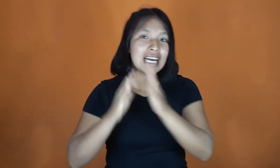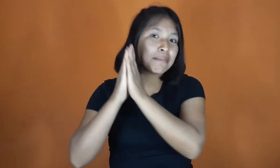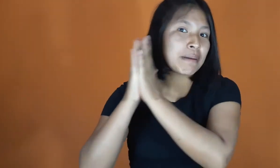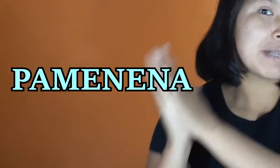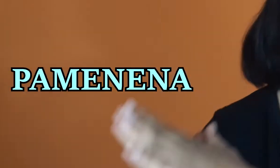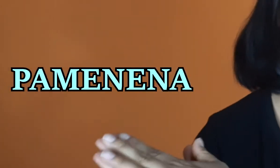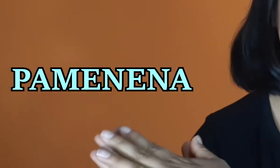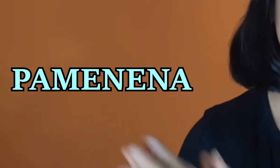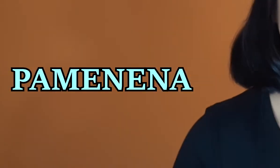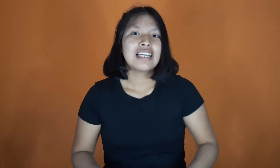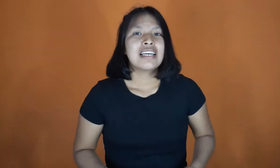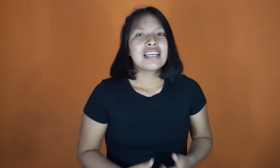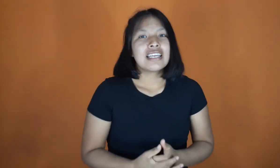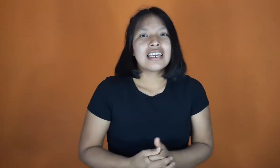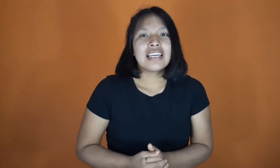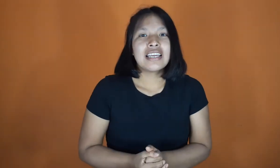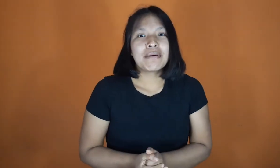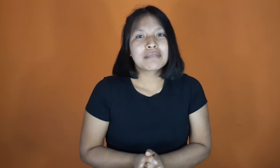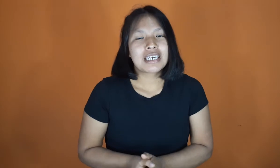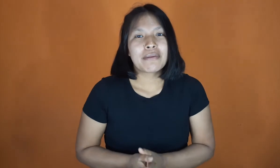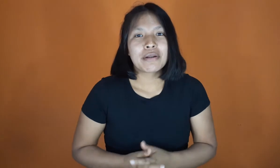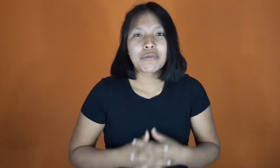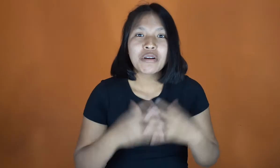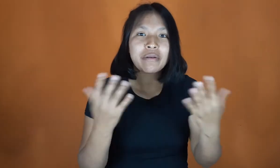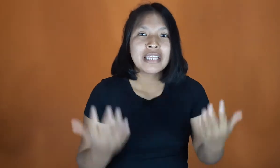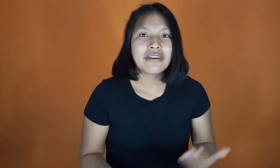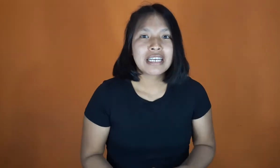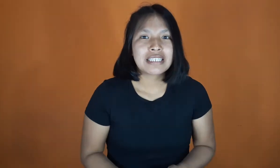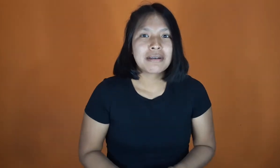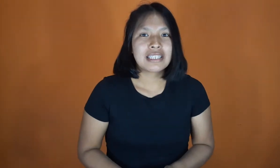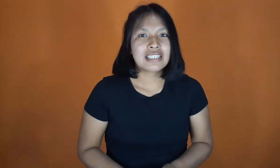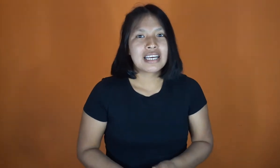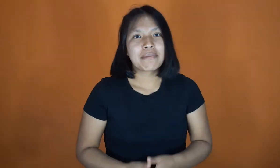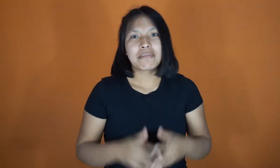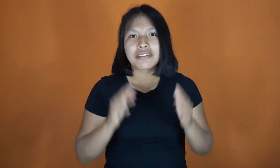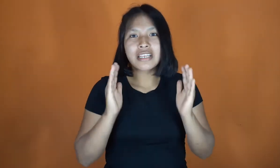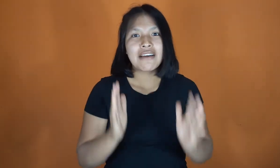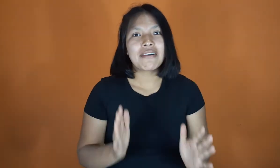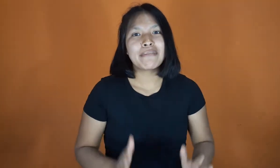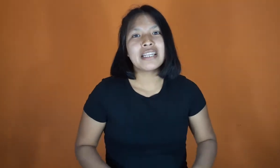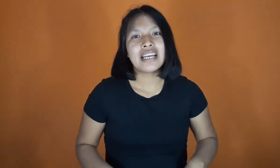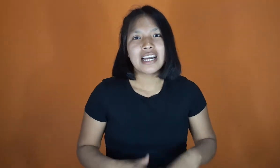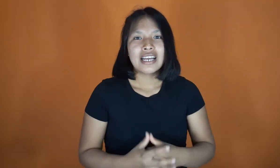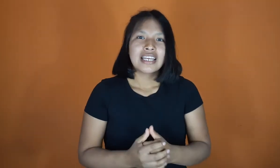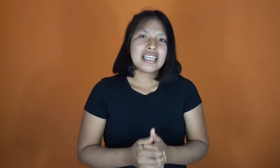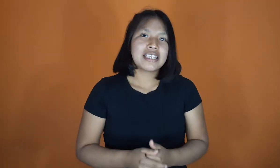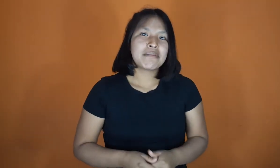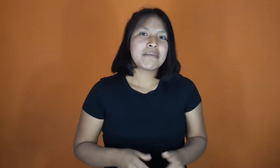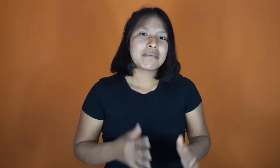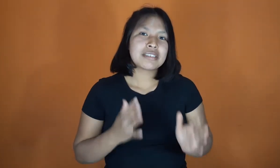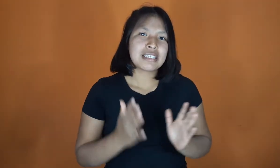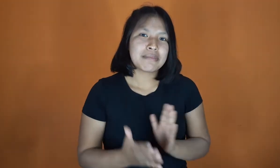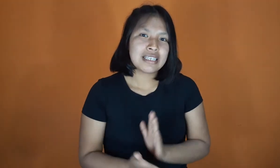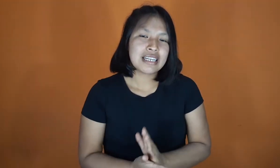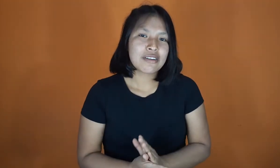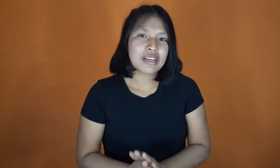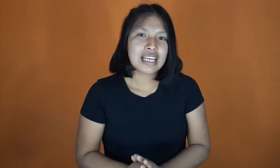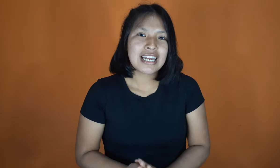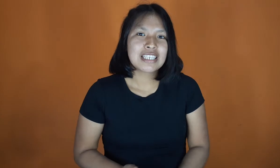Pame Nena y vamos a grabar un nuevo video que se va a tratar miembros de la familia y también vamos a ver lo que es,